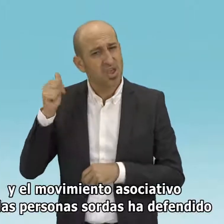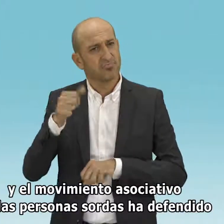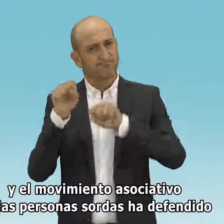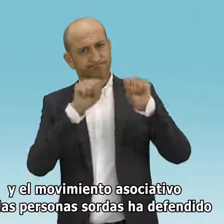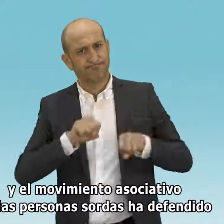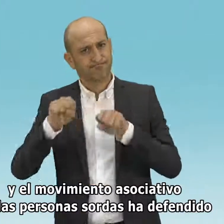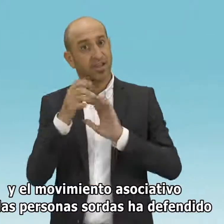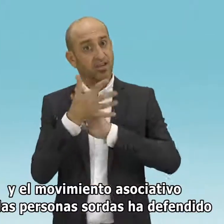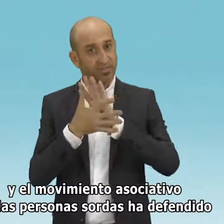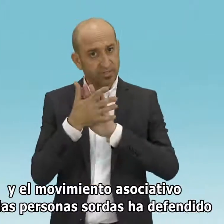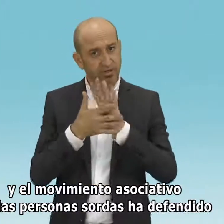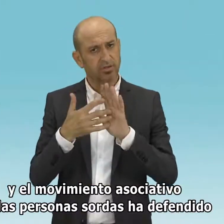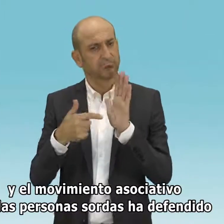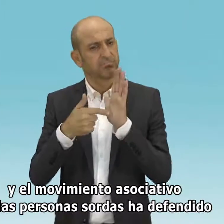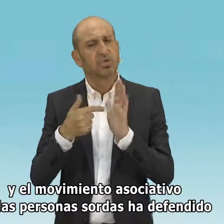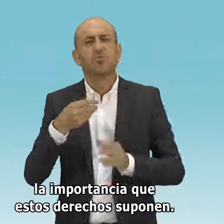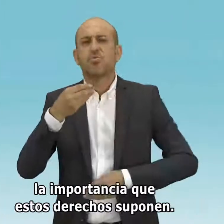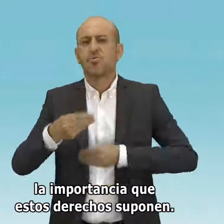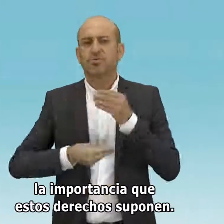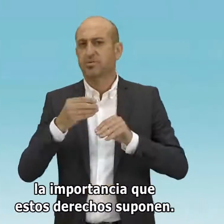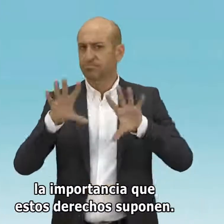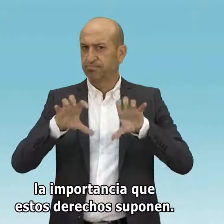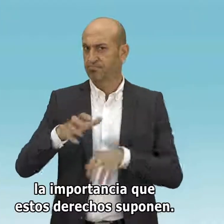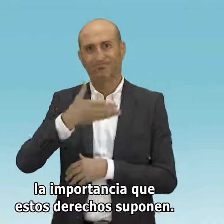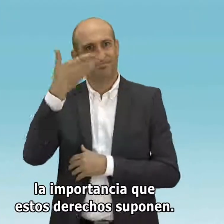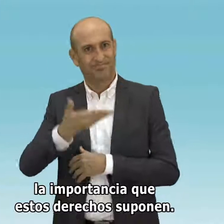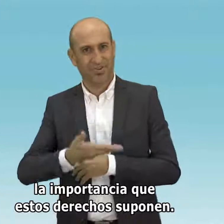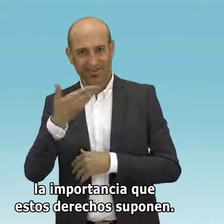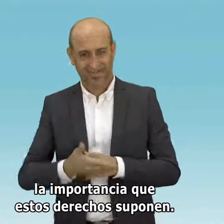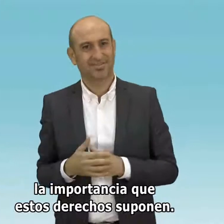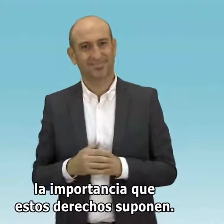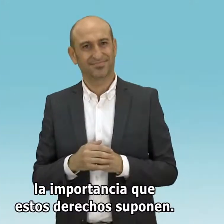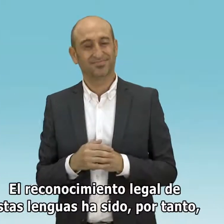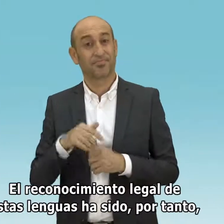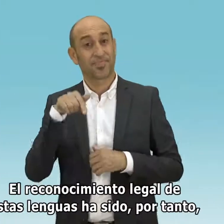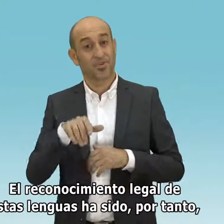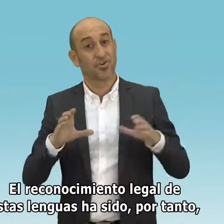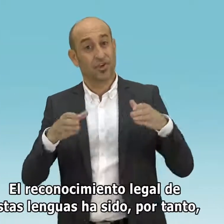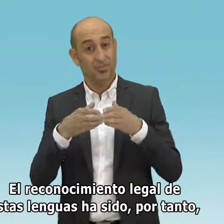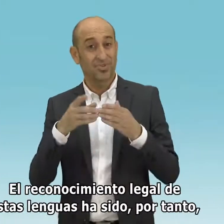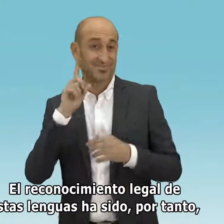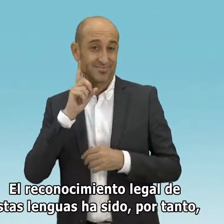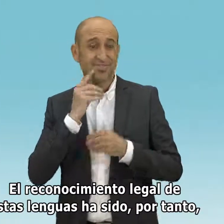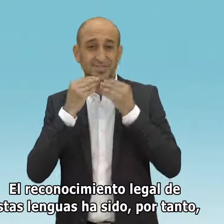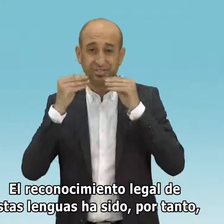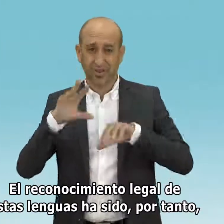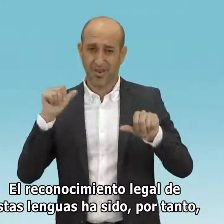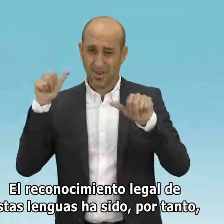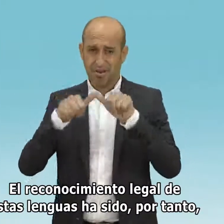de las personas sordas ha defendido la importancia que estos derechos suponen. El reconocimiento legal de estas lenguas ha sido, por tanto,